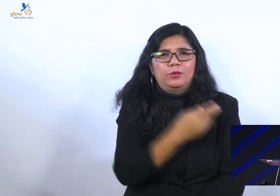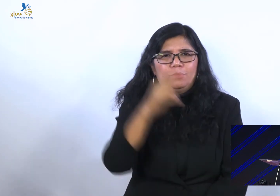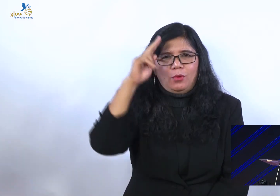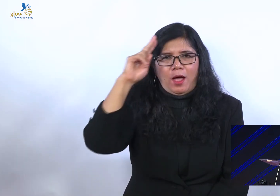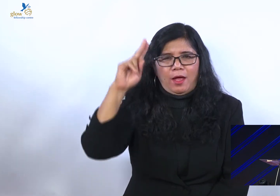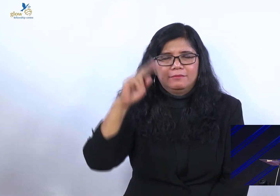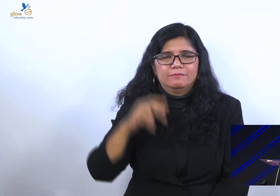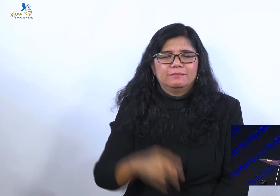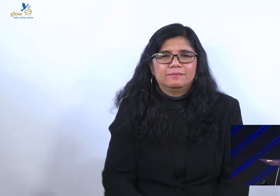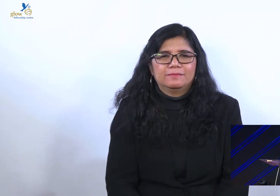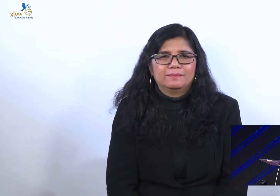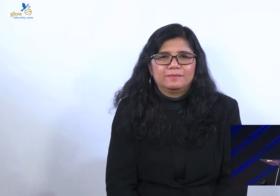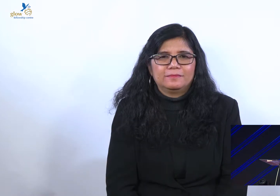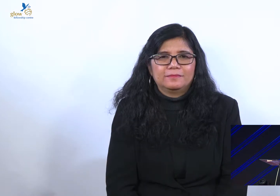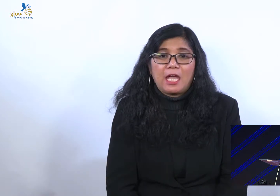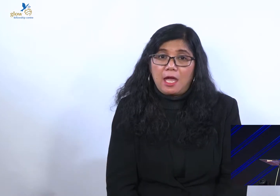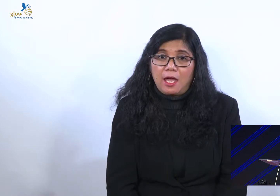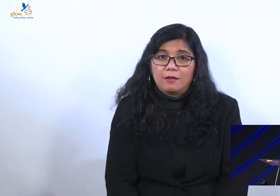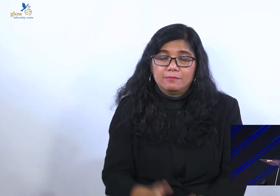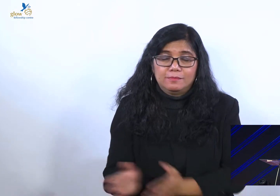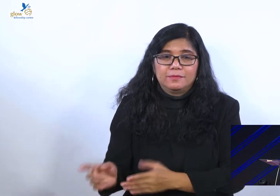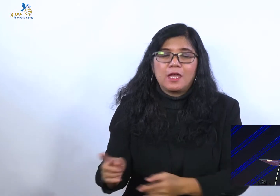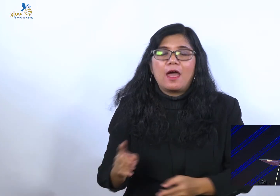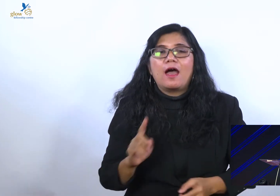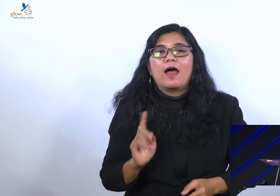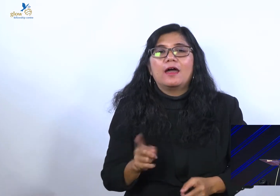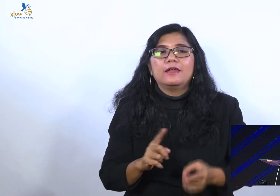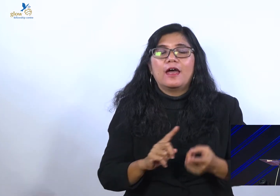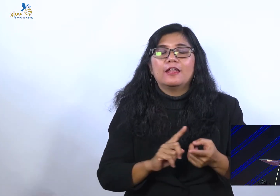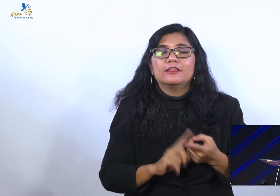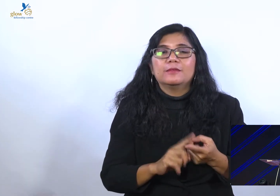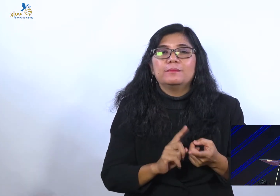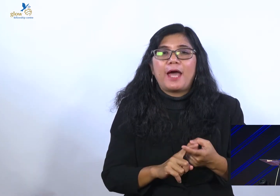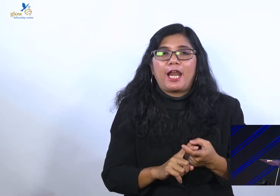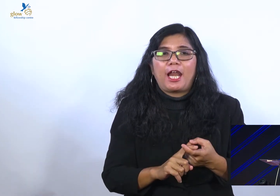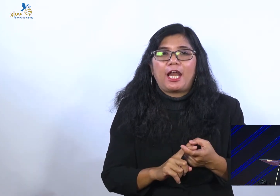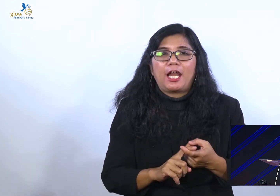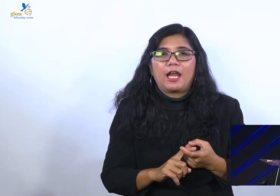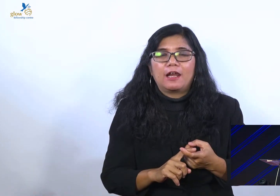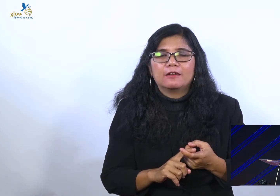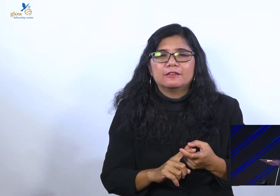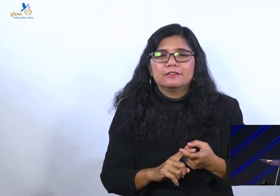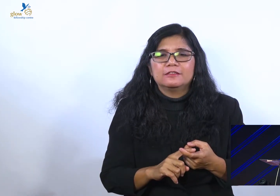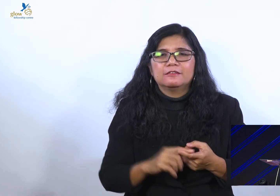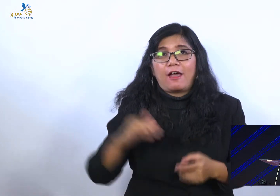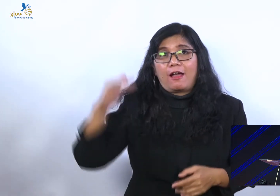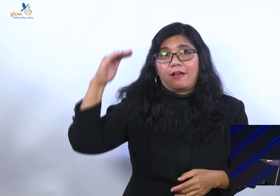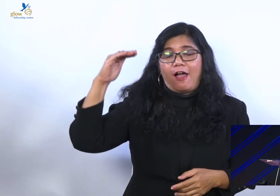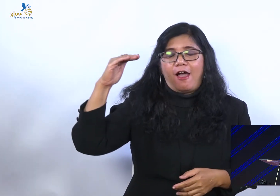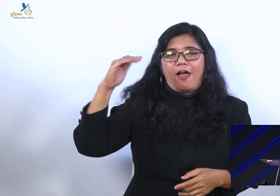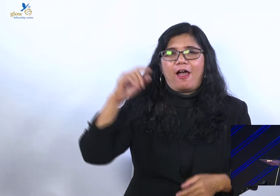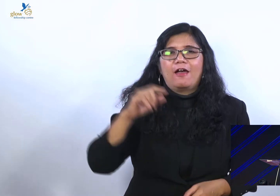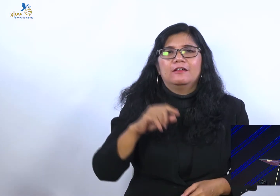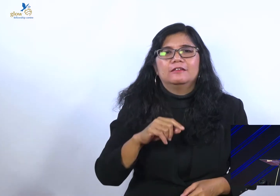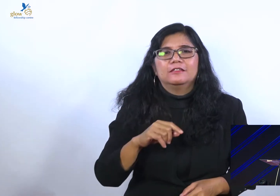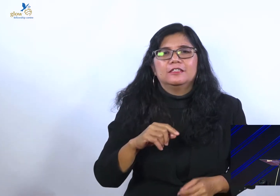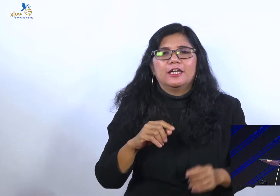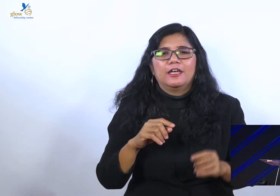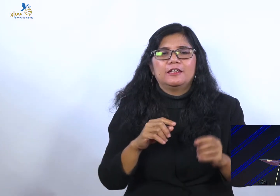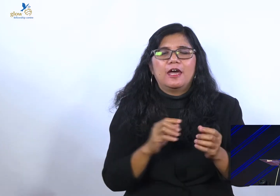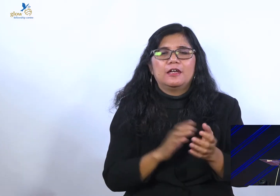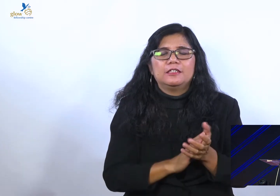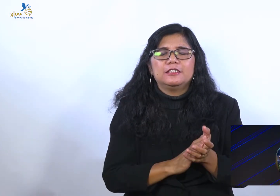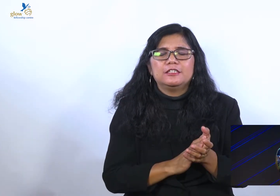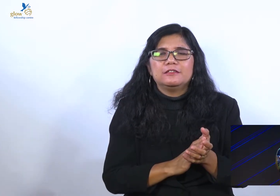Ada kawan saya, kakak kelas saya, senior saya di seminari battle, Bapak Pendeta Dr. Erastus